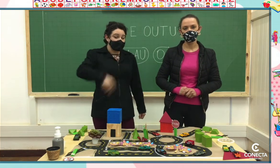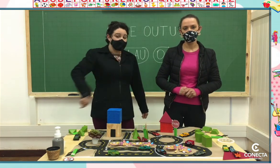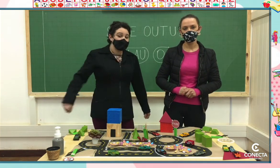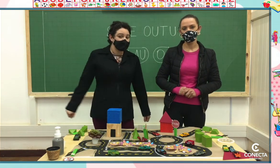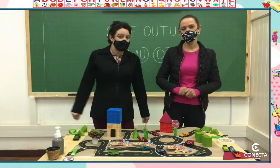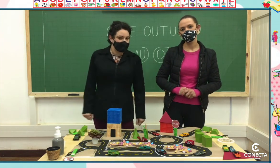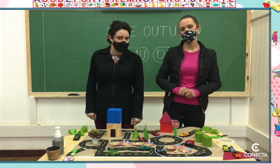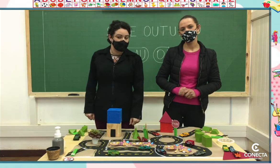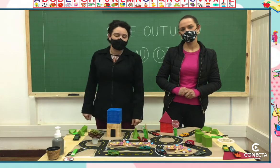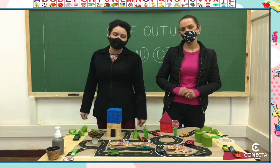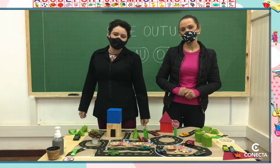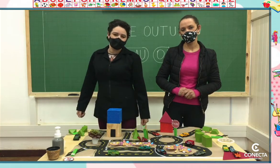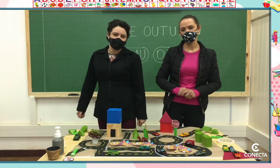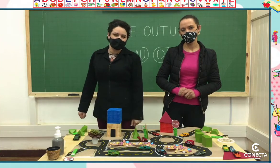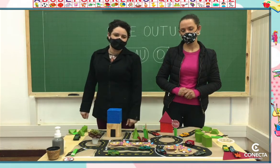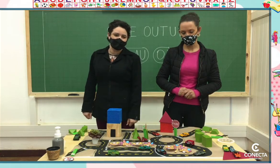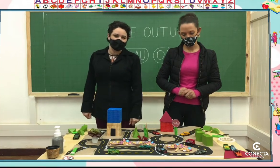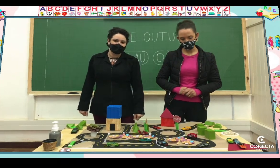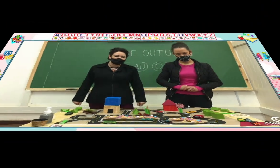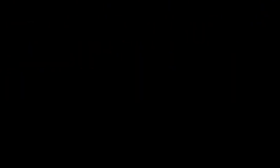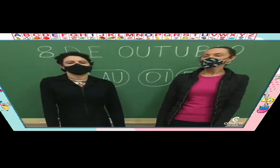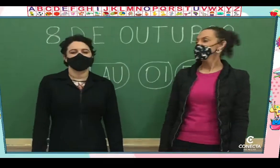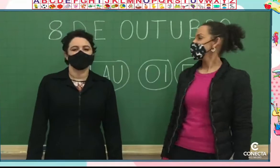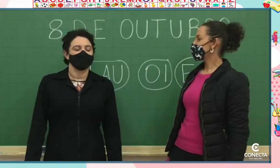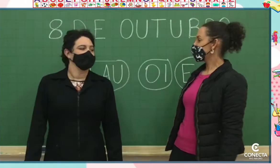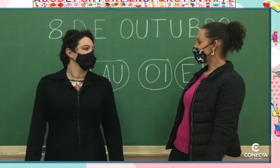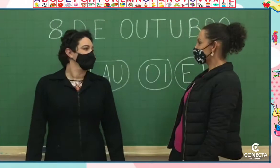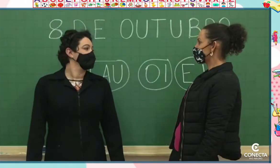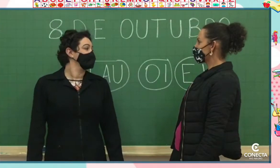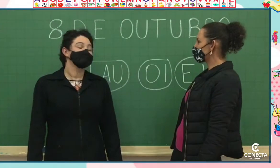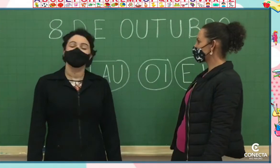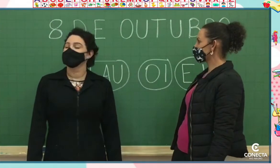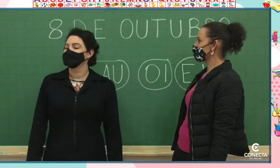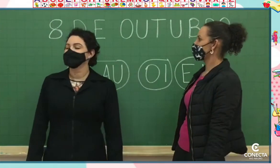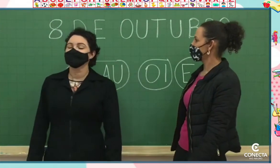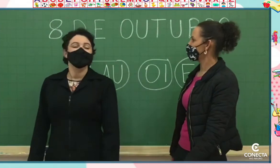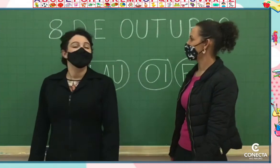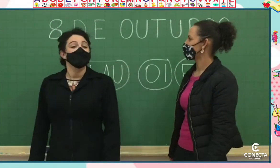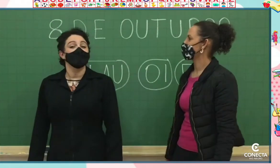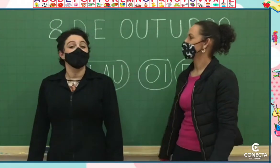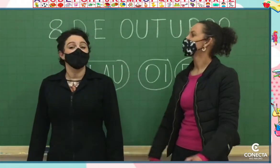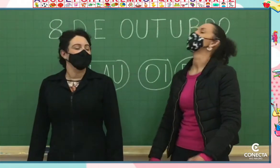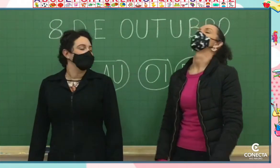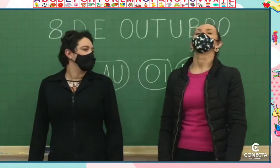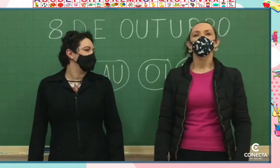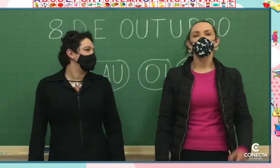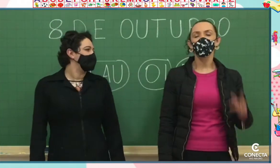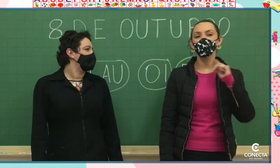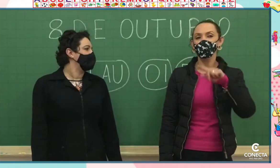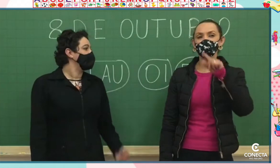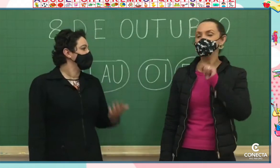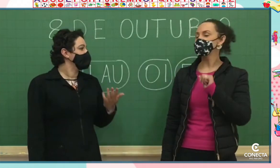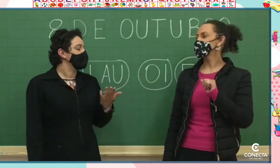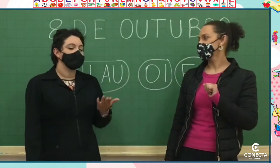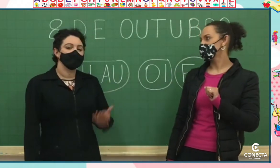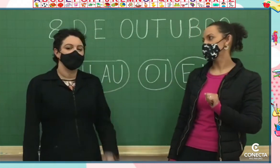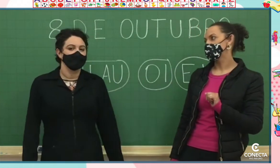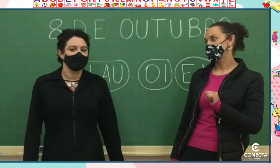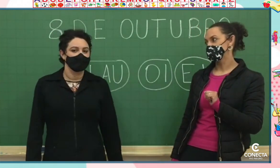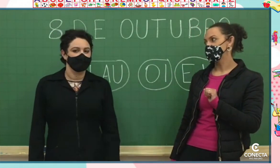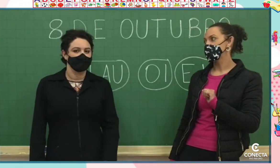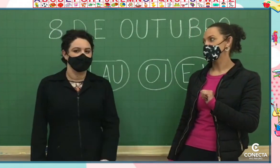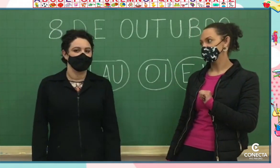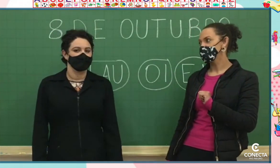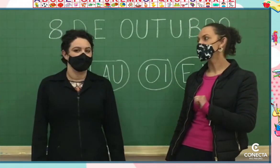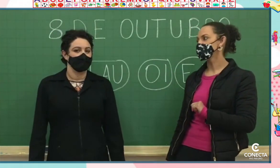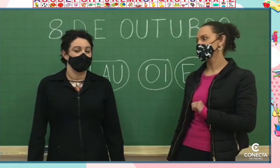é a vez de vocês fazendo a casa de vocês. Que legal, né, professora Lilian? Muito legal. Agora, as crianças vão